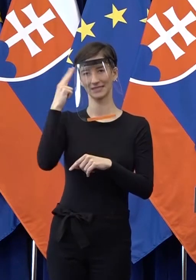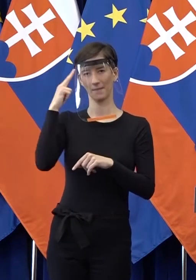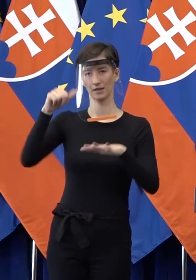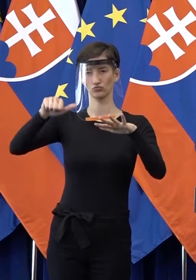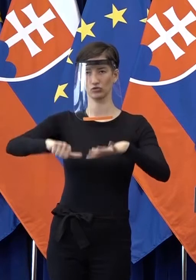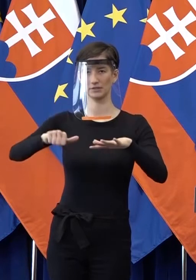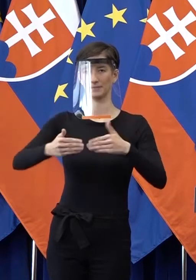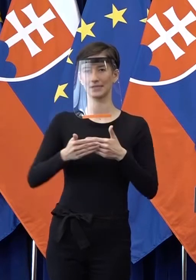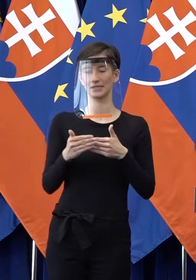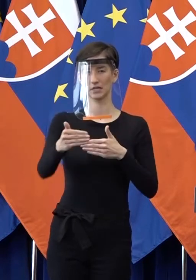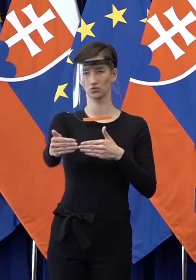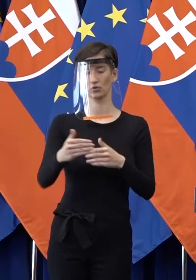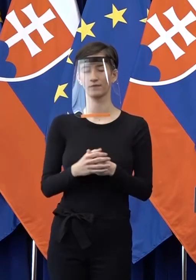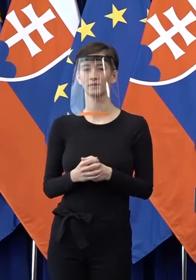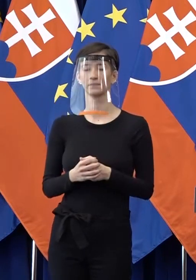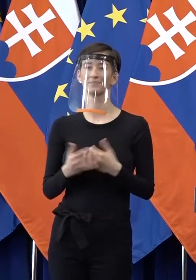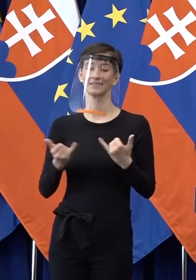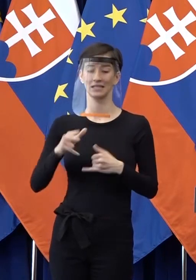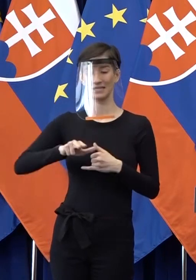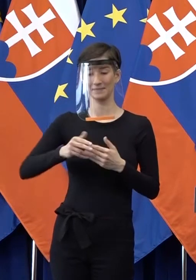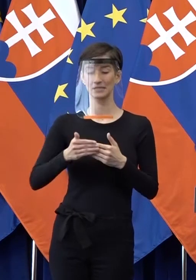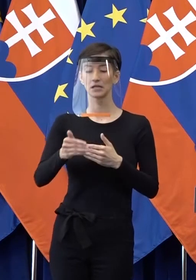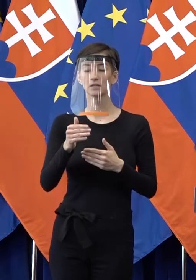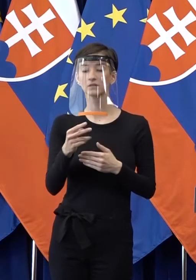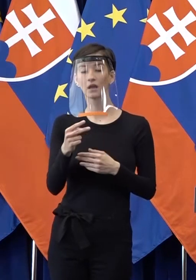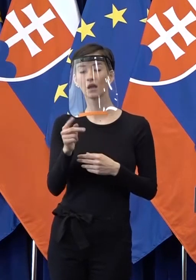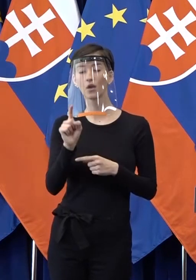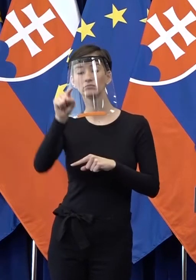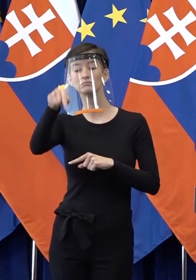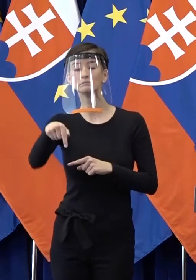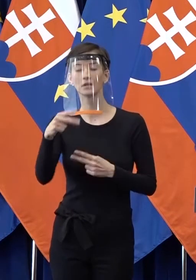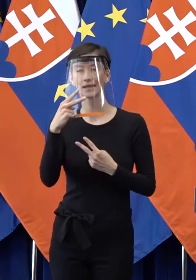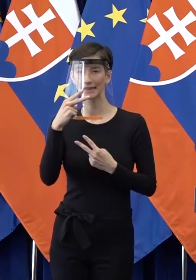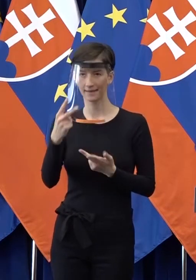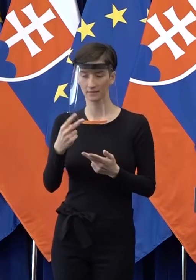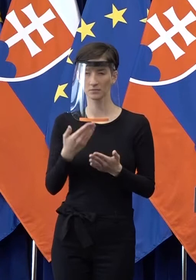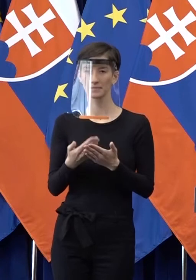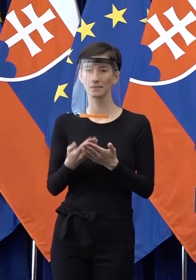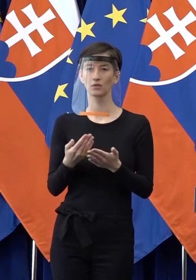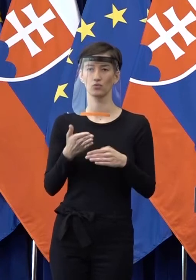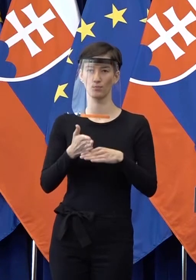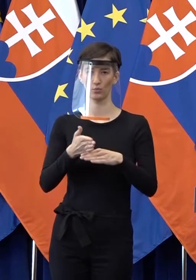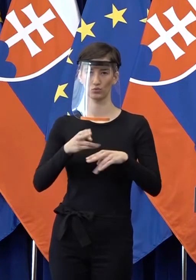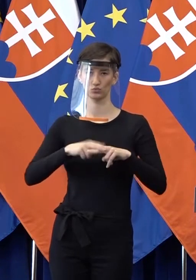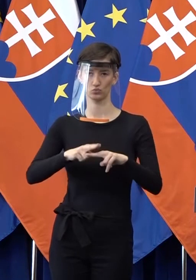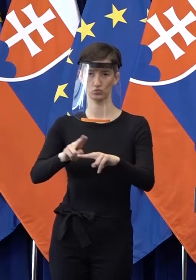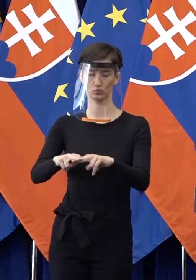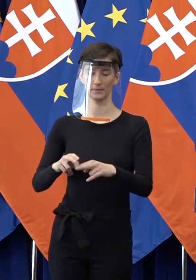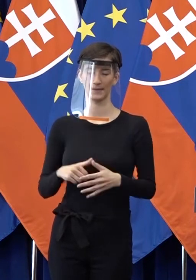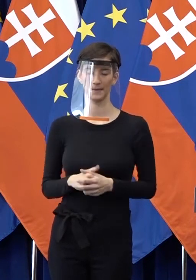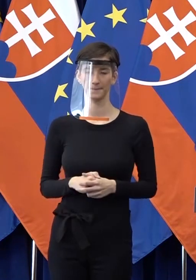3 mesiacov, takže to je z našej strany také racionálne a naozaj postupné pomáhanie národu, tak aby